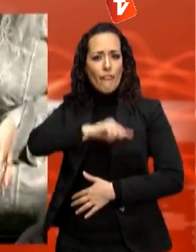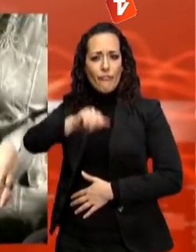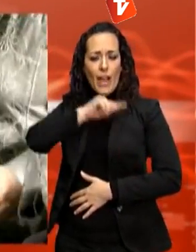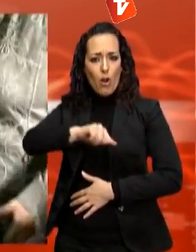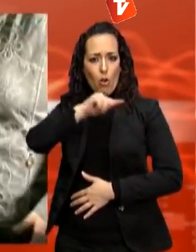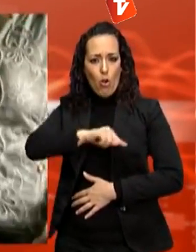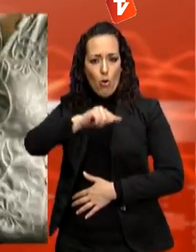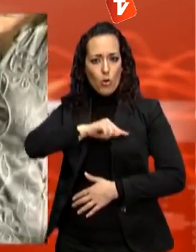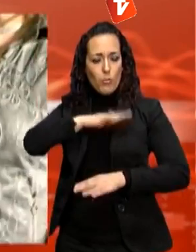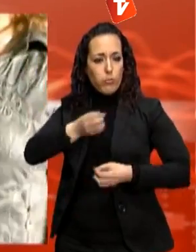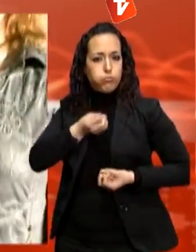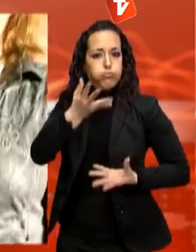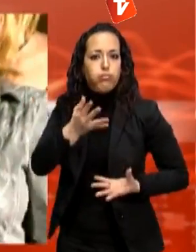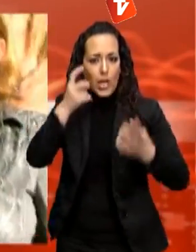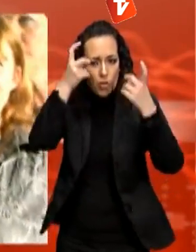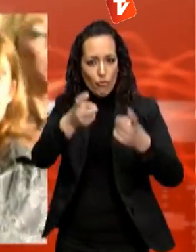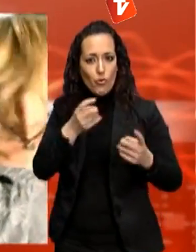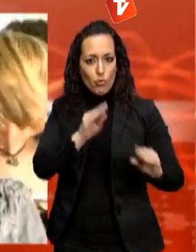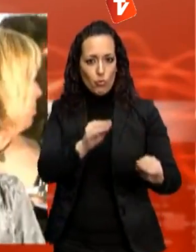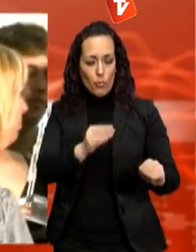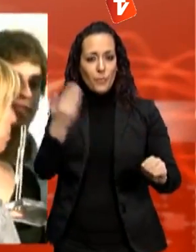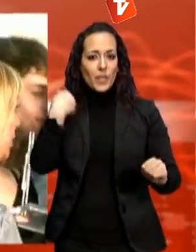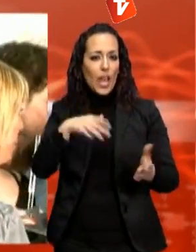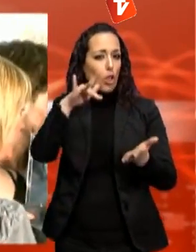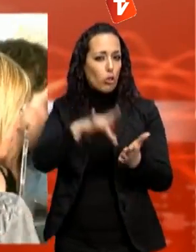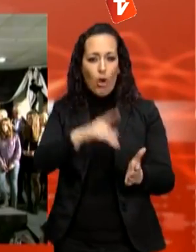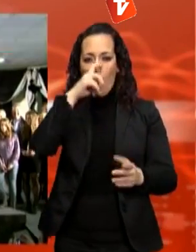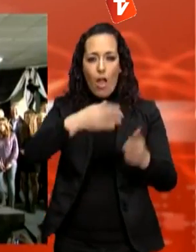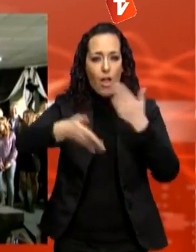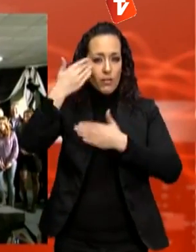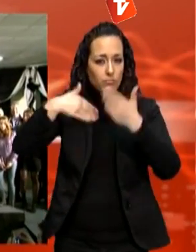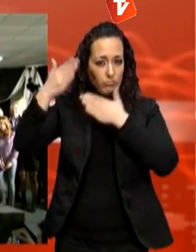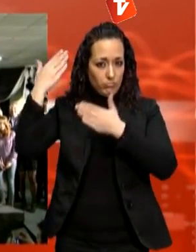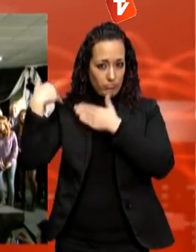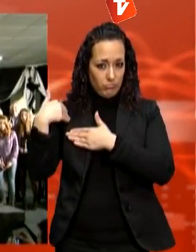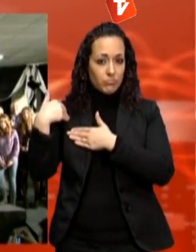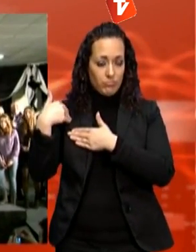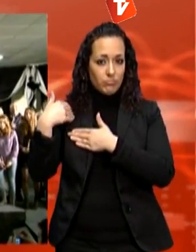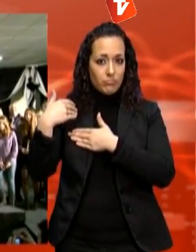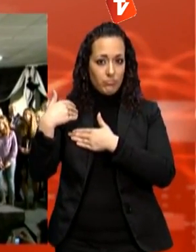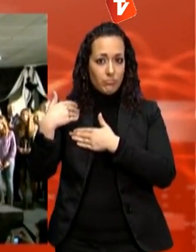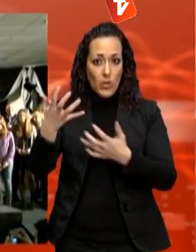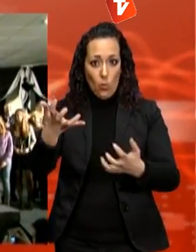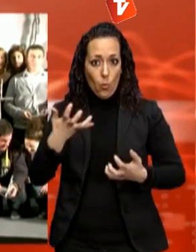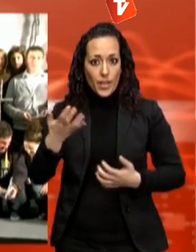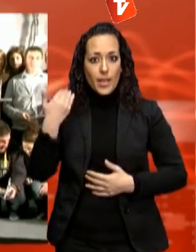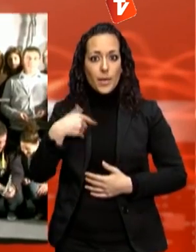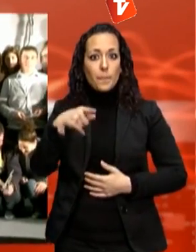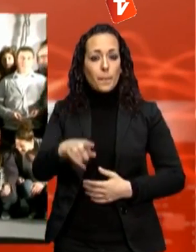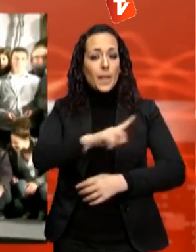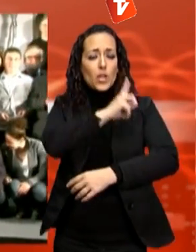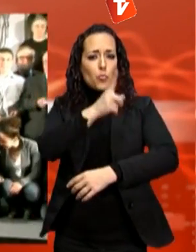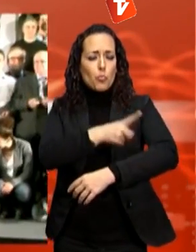del seu esport. Gascon, que ja havia guanyat en altres edicions el Premi a l'Esport Adaptat, es converteix en la primera esportista paralímpica